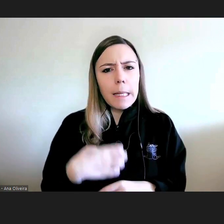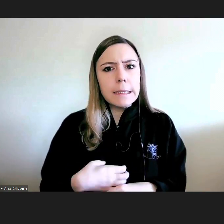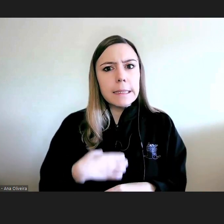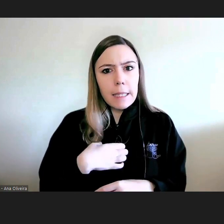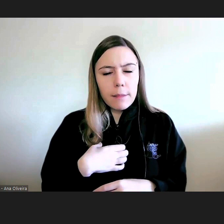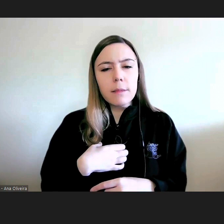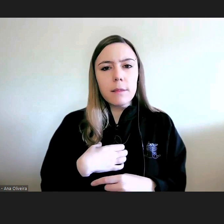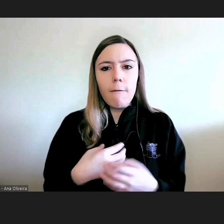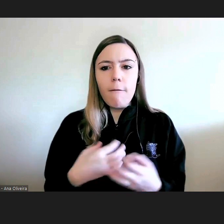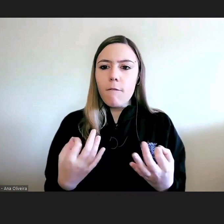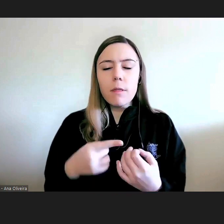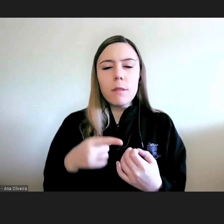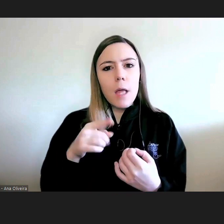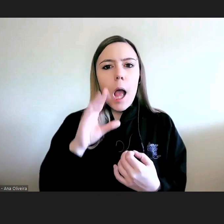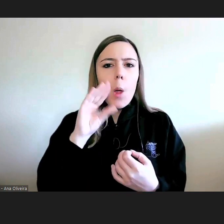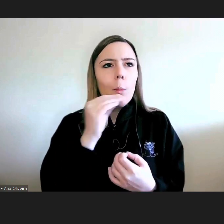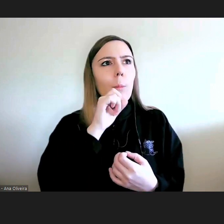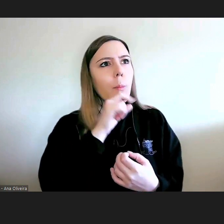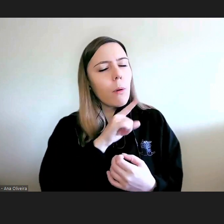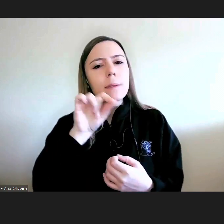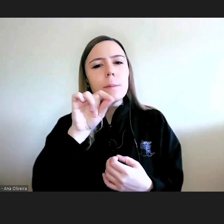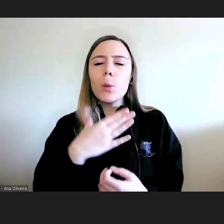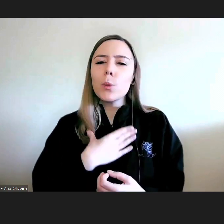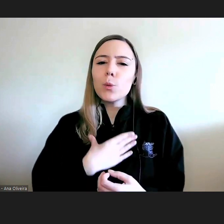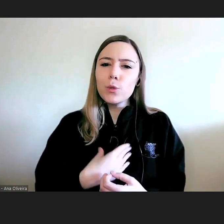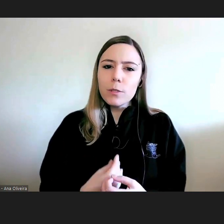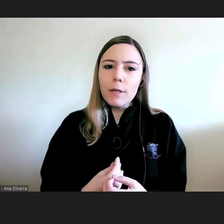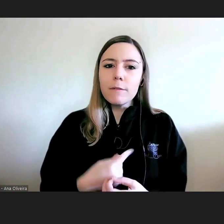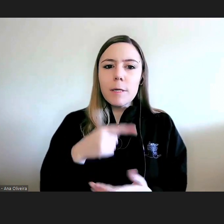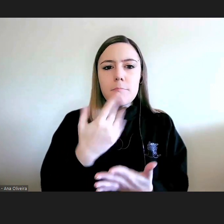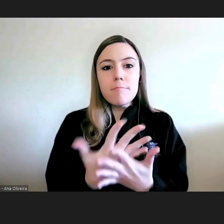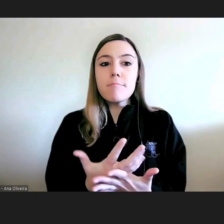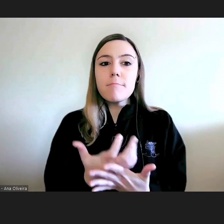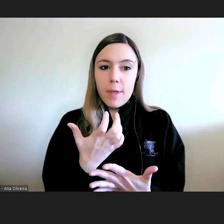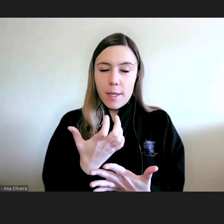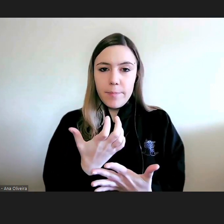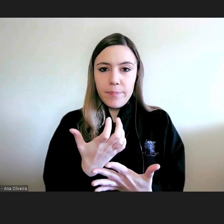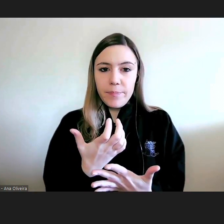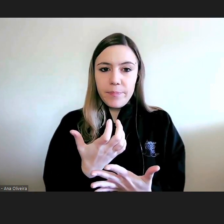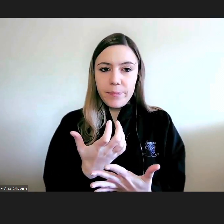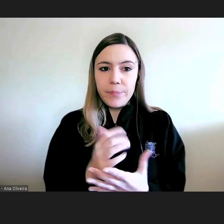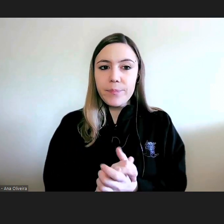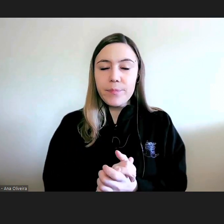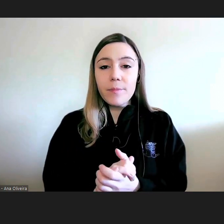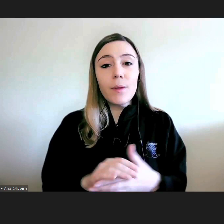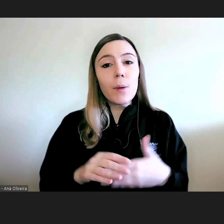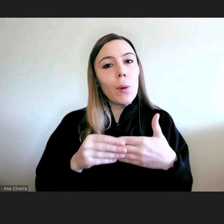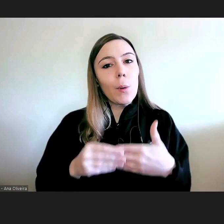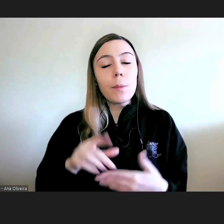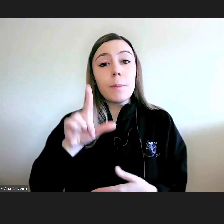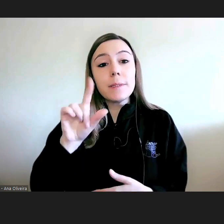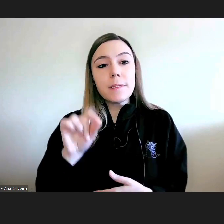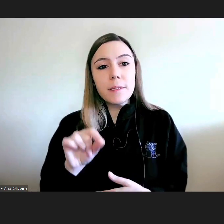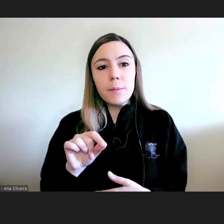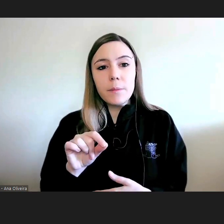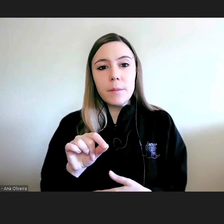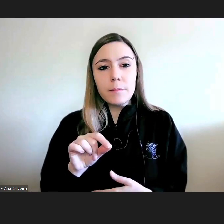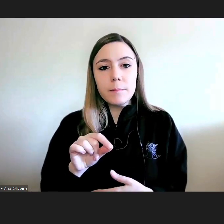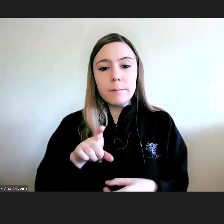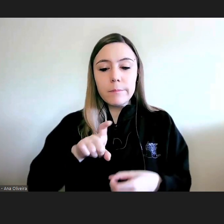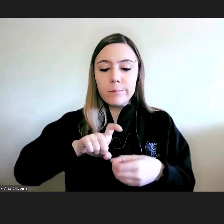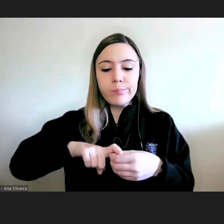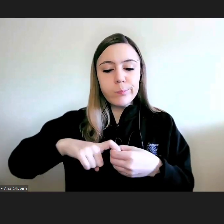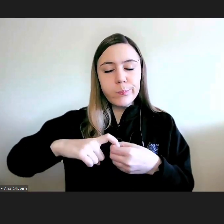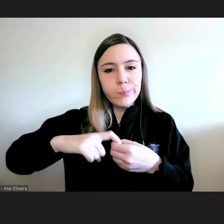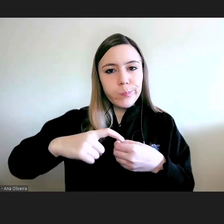formando é algo que também gostava aqui de sublinhar. Cumprimento também os demais parceiros